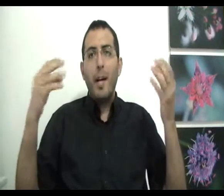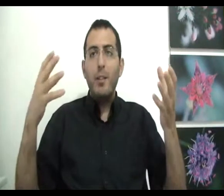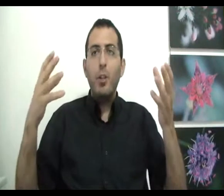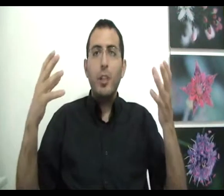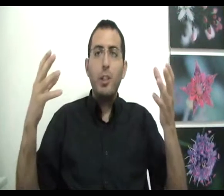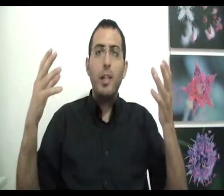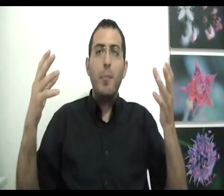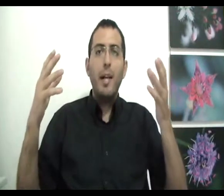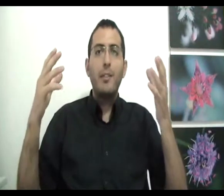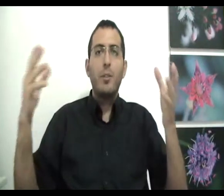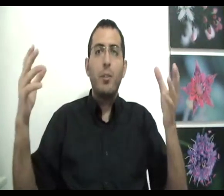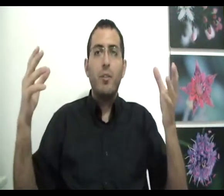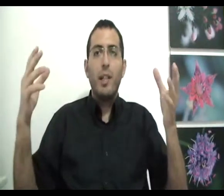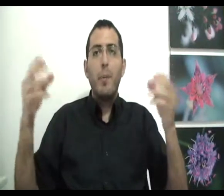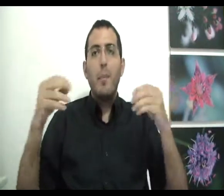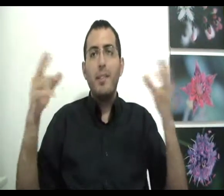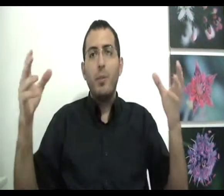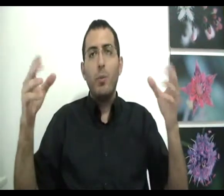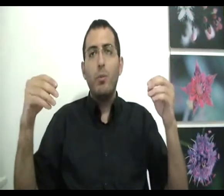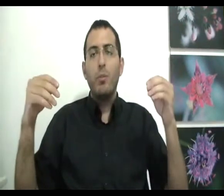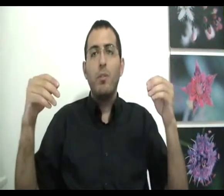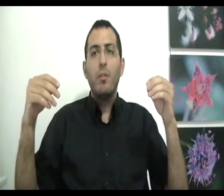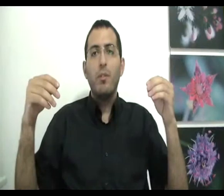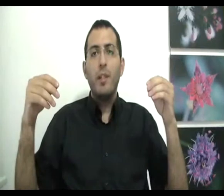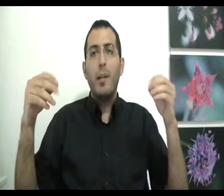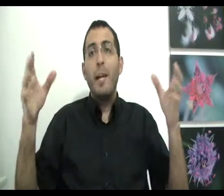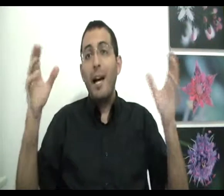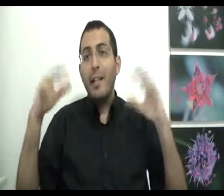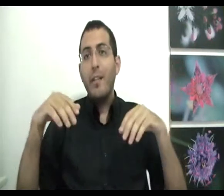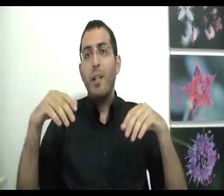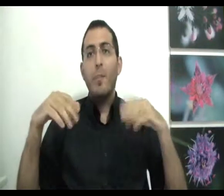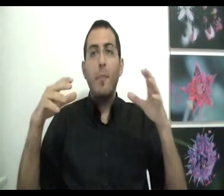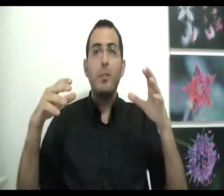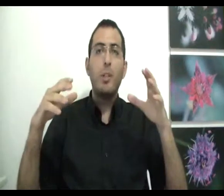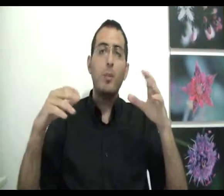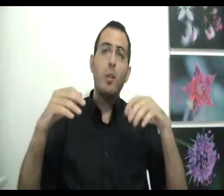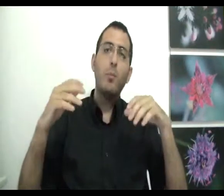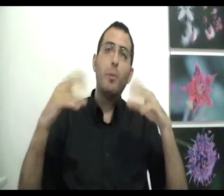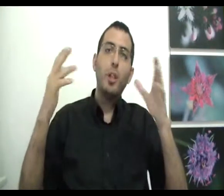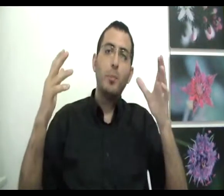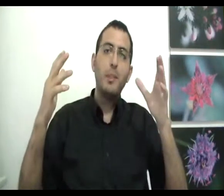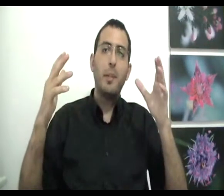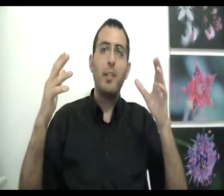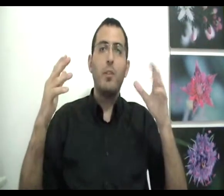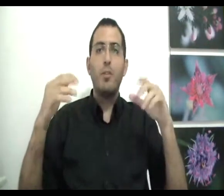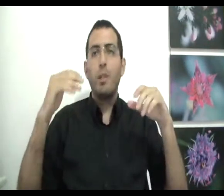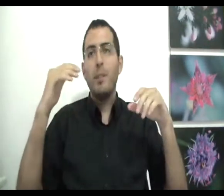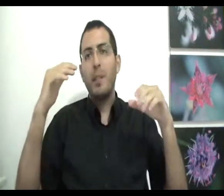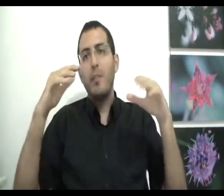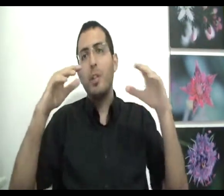והפרדוק שיש לגבי הרצונות ולגבי המציאות ולגבי העני ולגבי המציאות כי יש לנו שלוש פרספקטיבות, יש לנו את הפרספקטיבה של